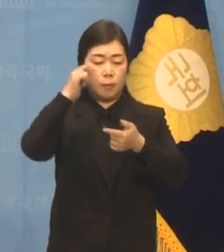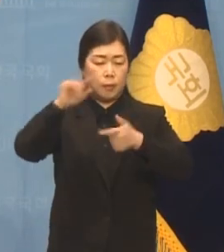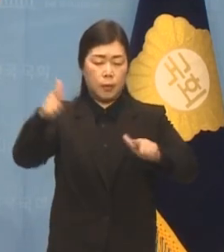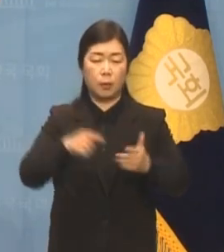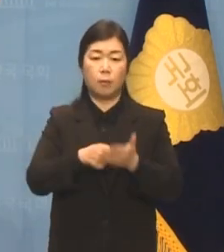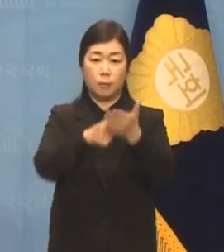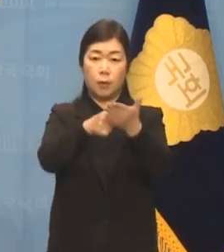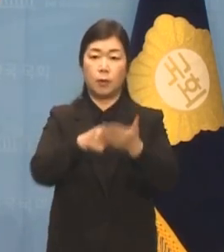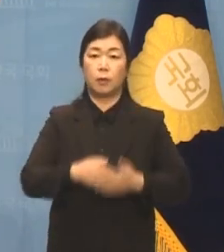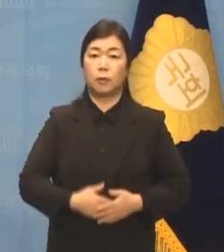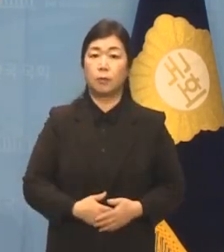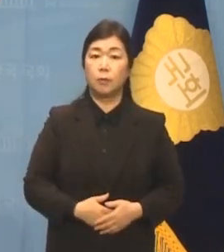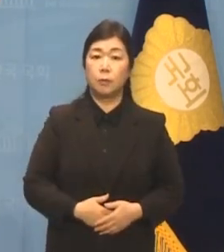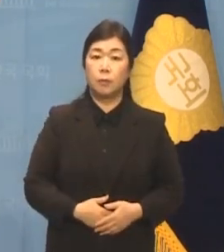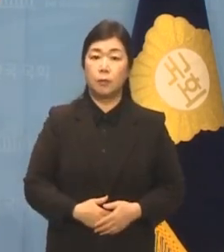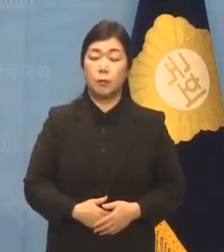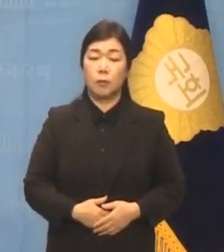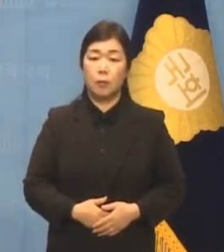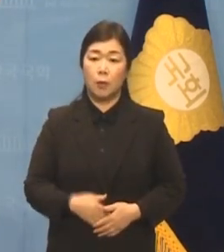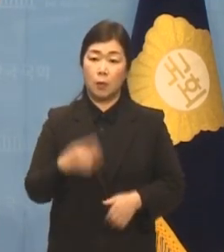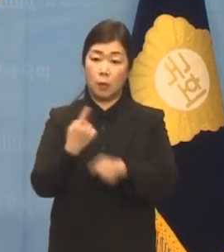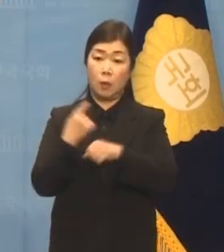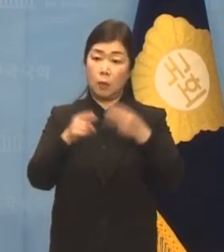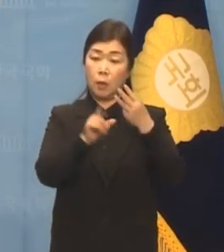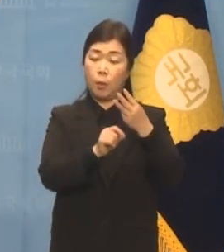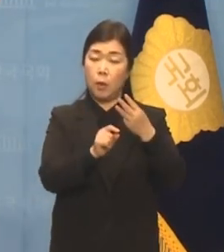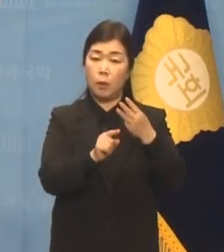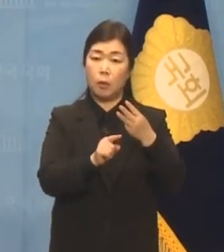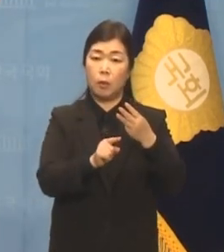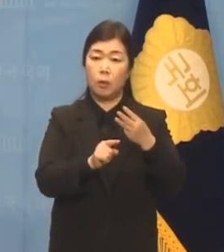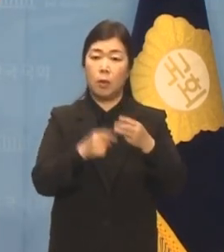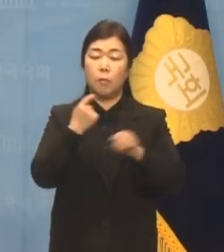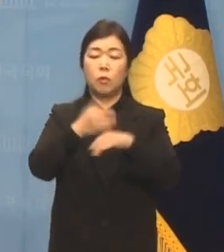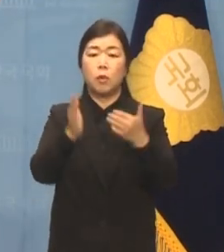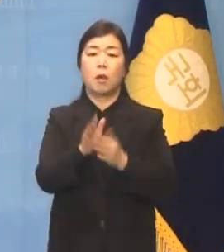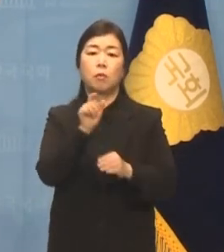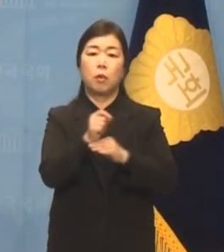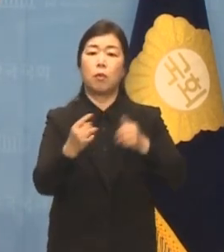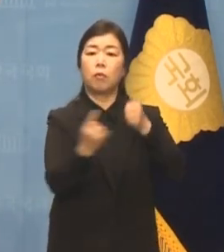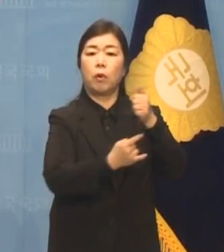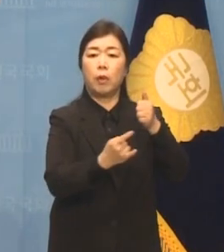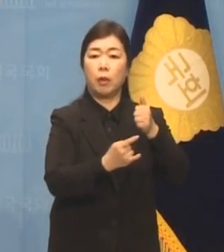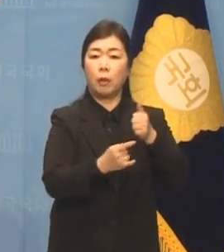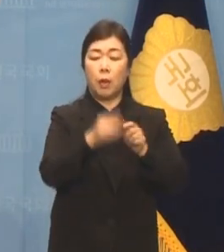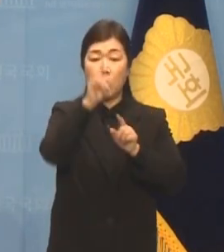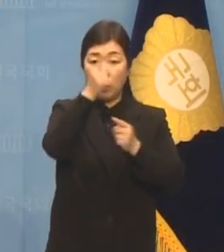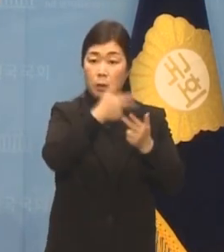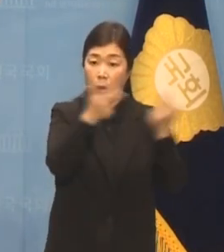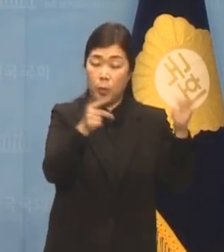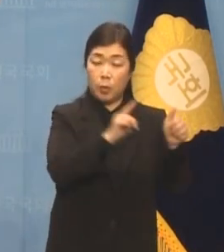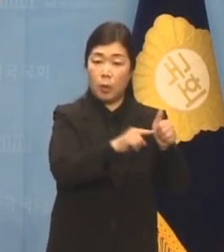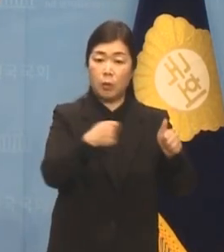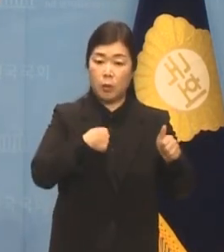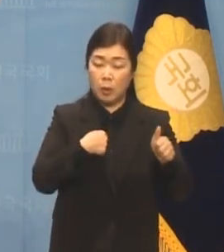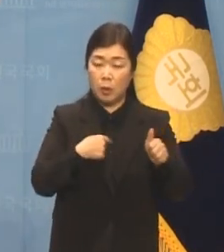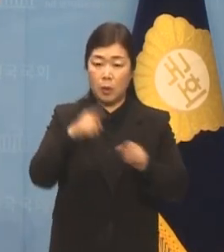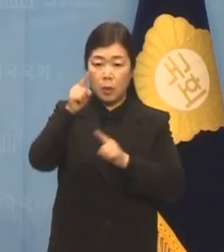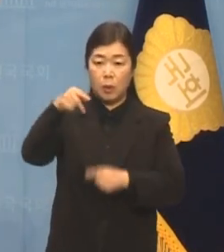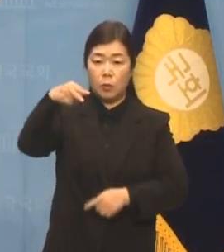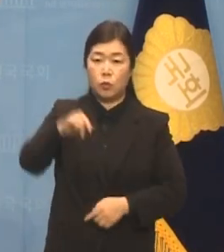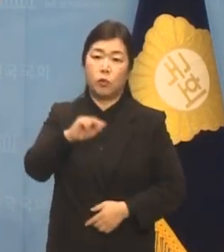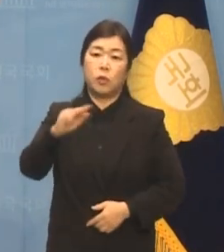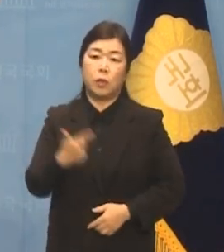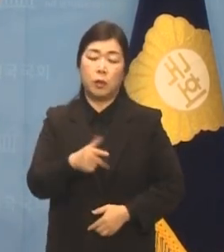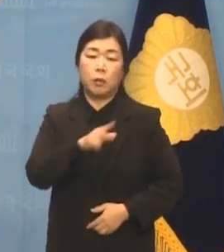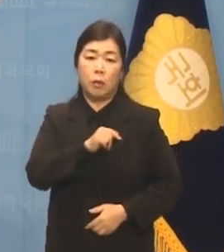지난해 3월 당무위원회는 이재명 대표와 저 그리고 이수진 의원에 대한 기소가